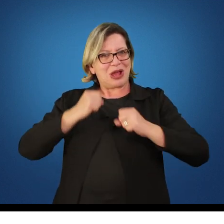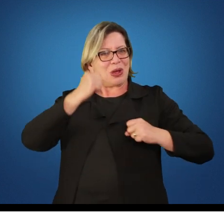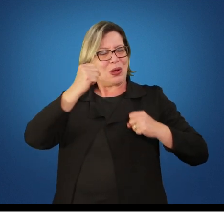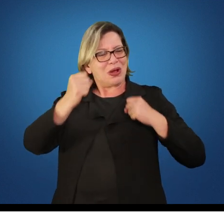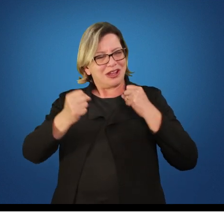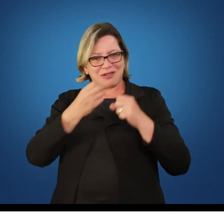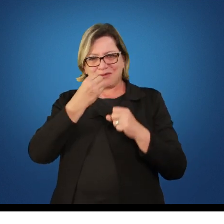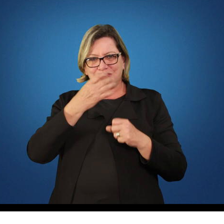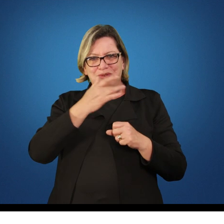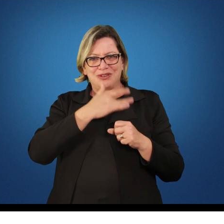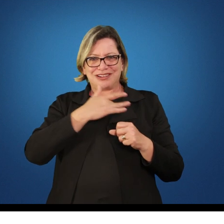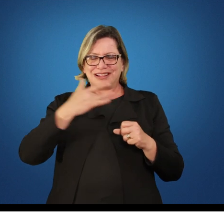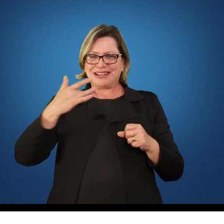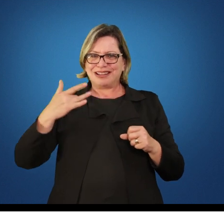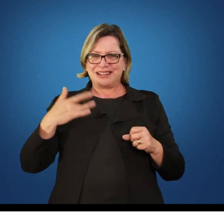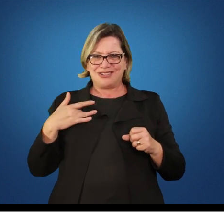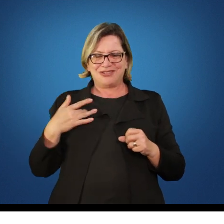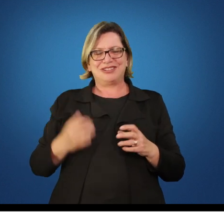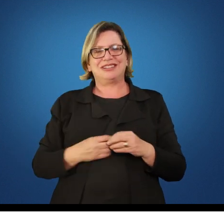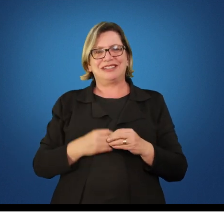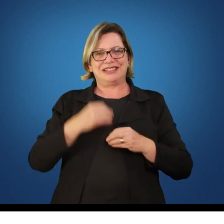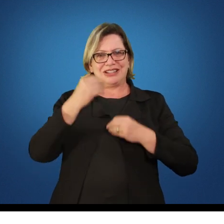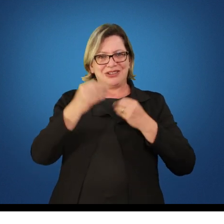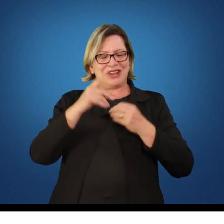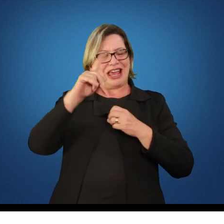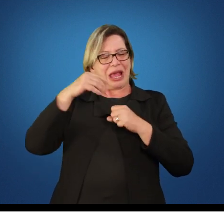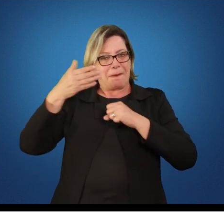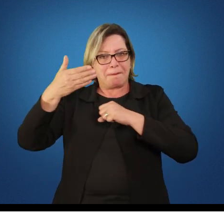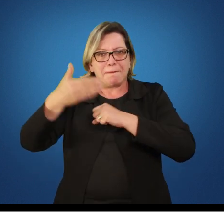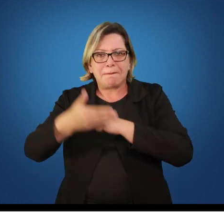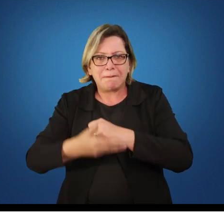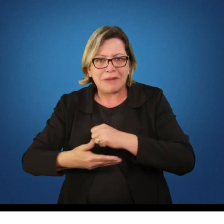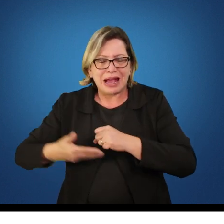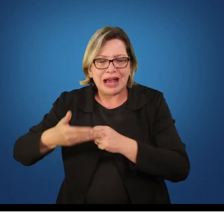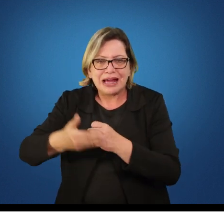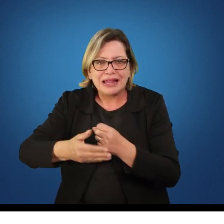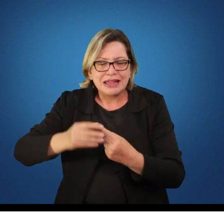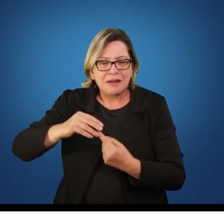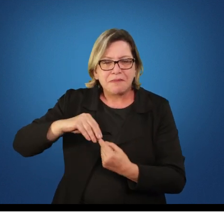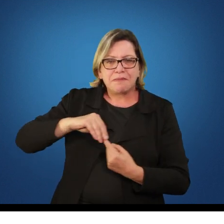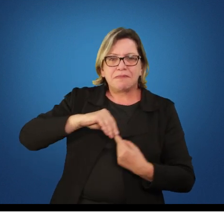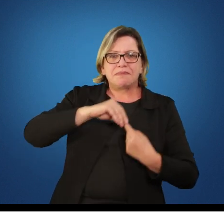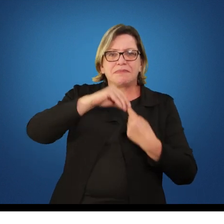certo? esse é o fundamento principal é o objetivo principal de nossa disciplina também